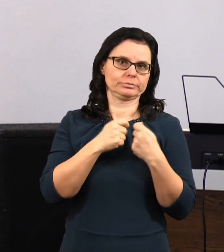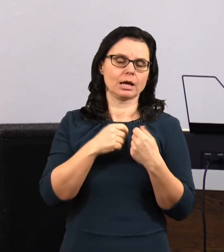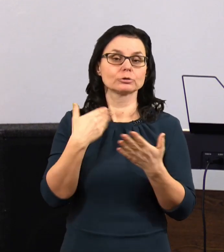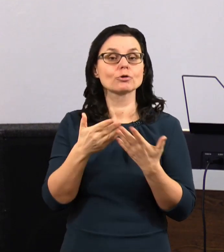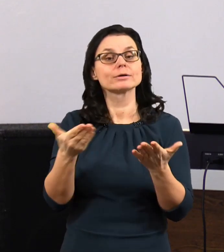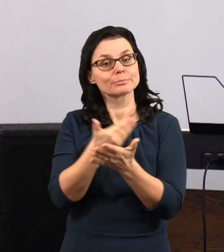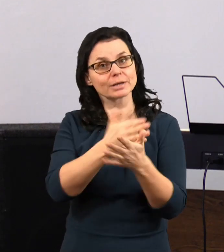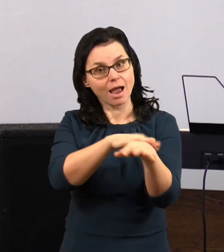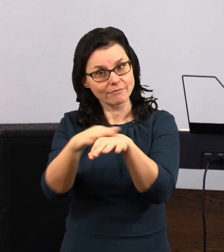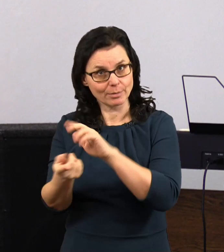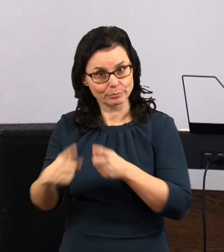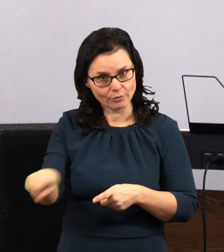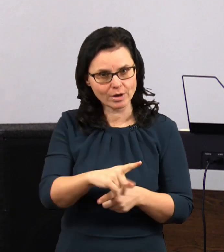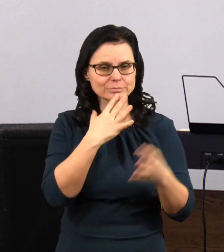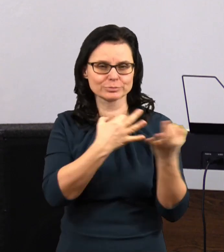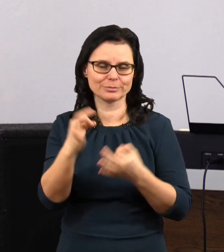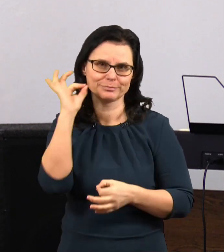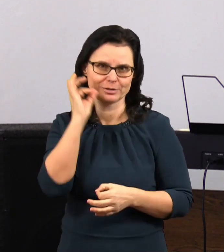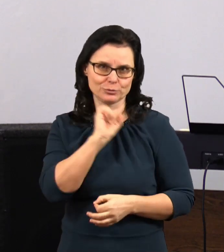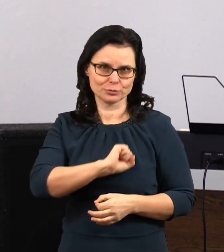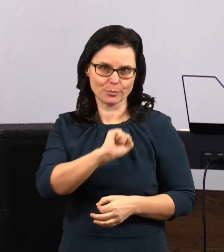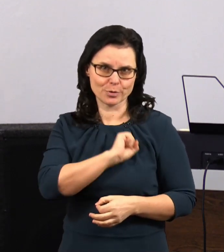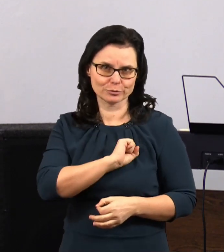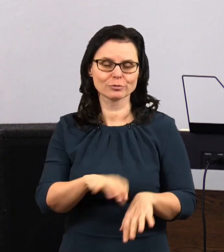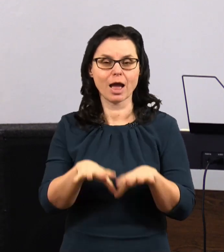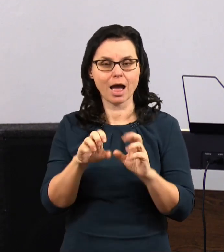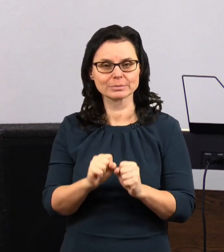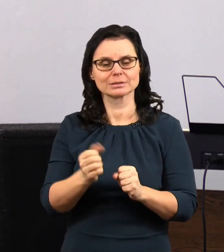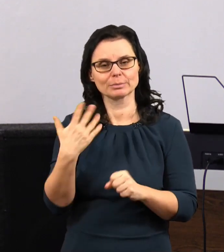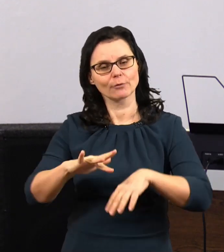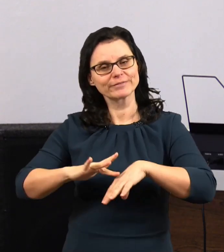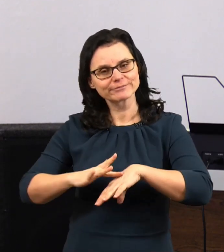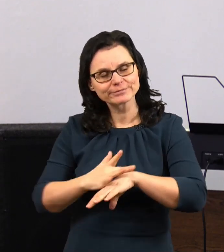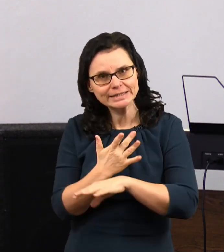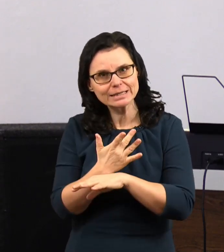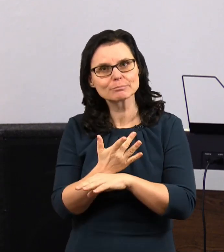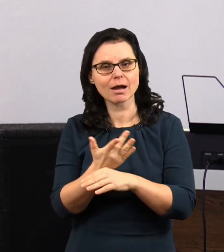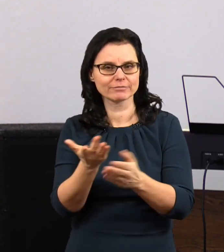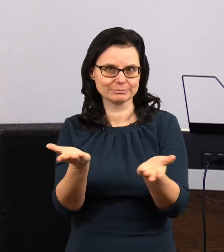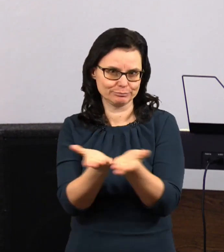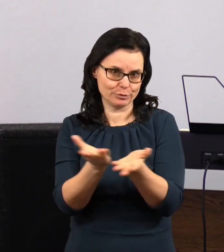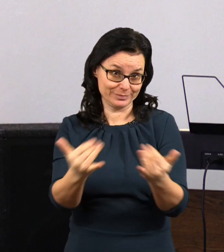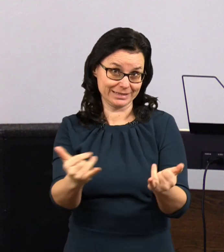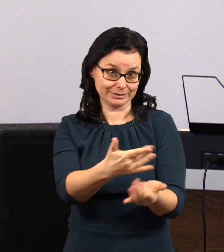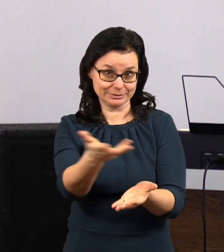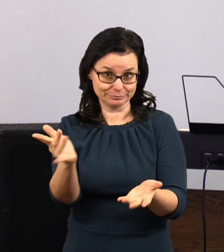a přeji vám hezkou sobotu, abyste byli takový vnímavý, jak jste. Abyste